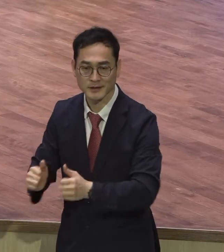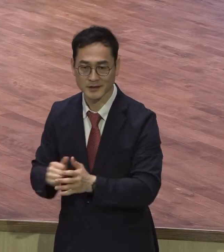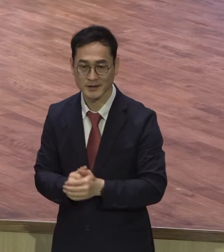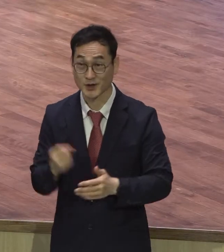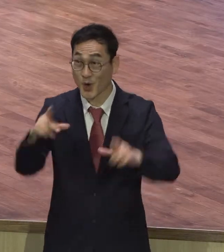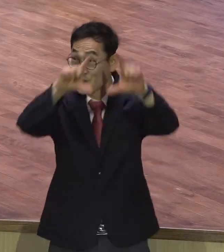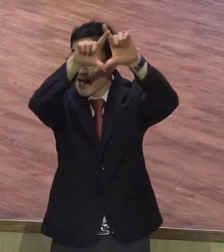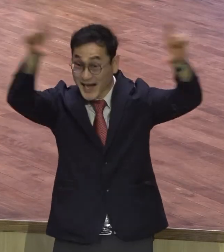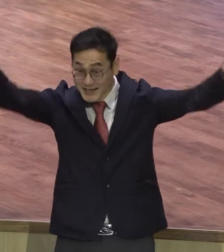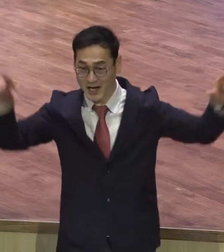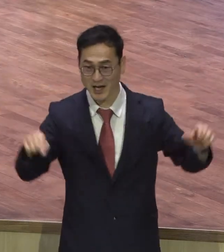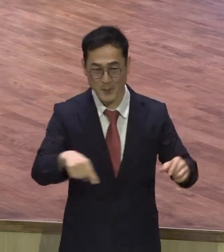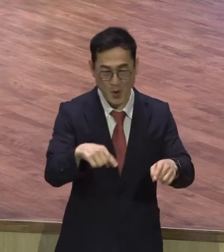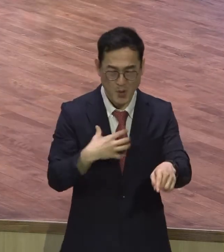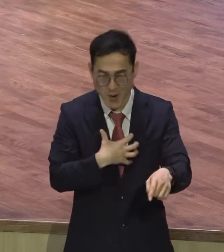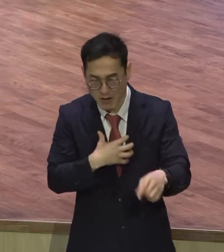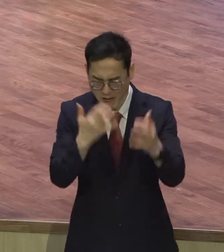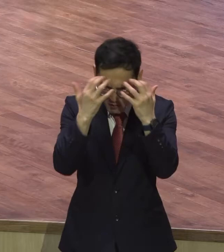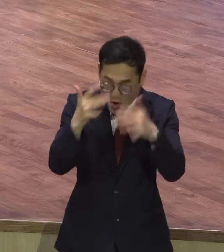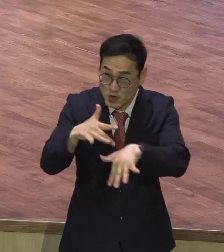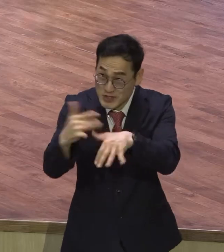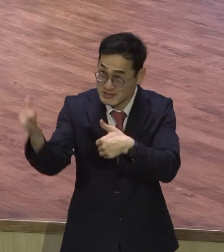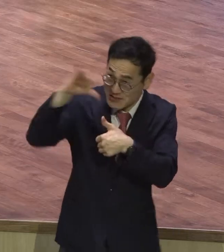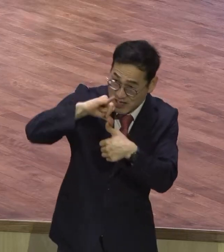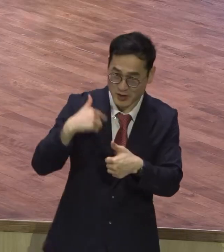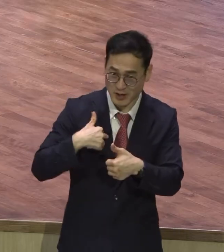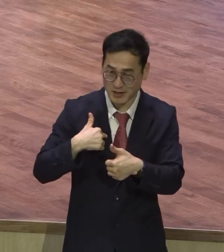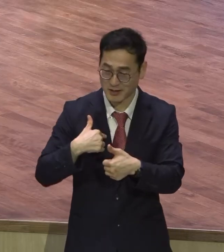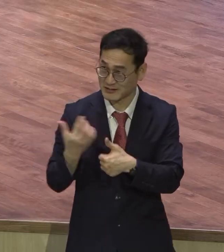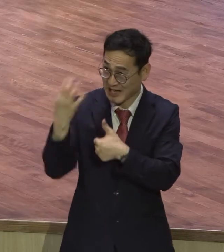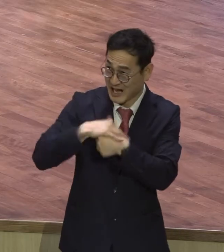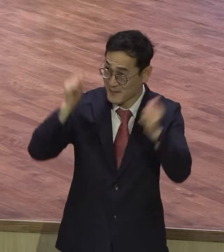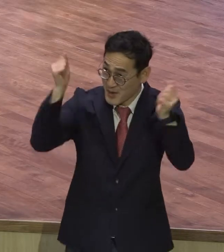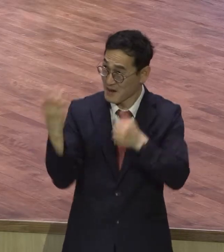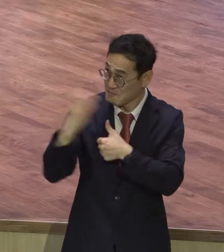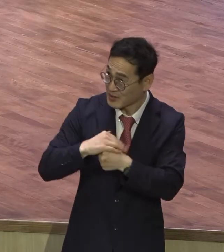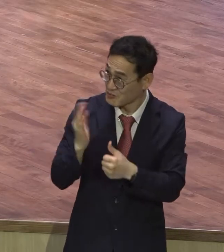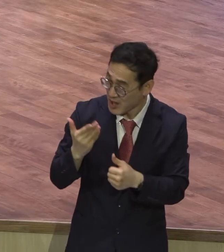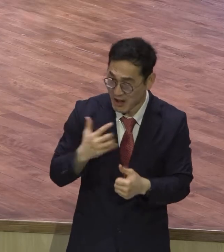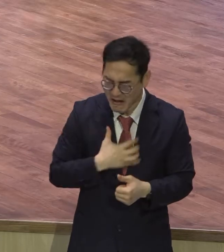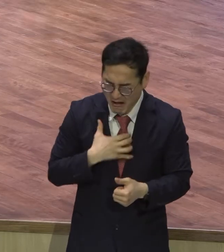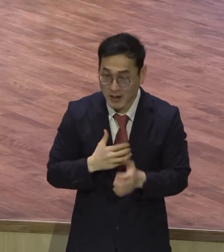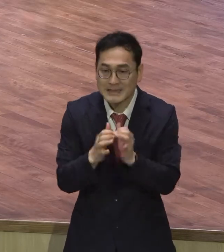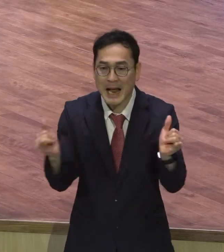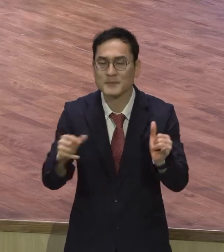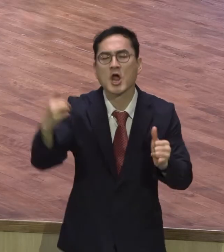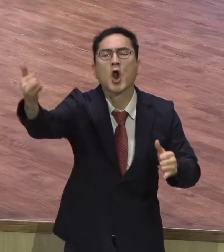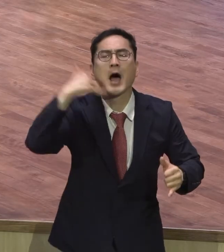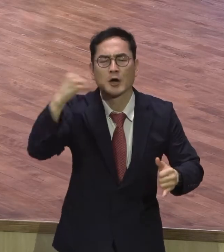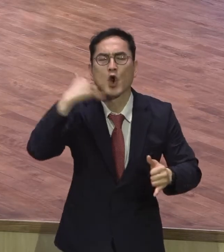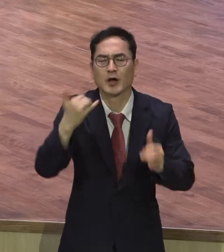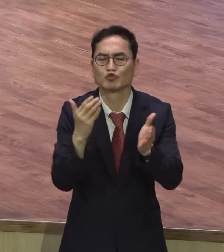뭐 시달리는 거 종류별로 쫓겨가 무슨 병원처럼 그래가지고 미처 노사 이름 다 붙여가지고